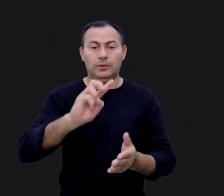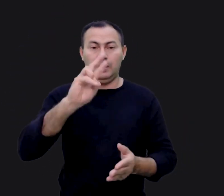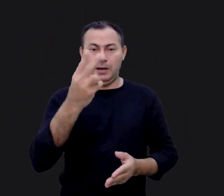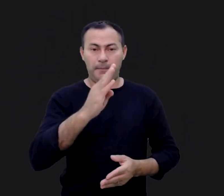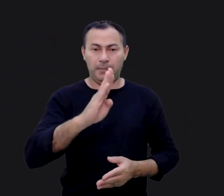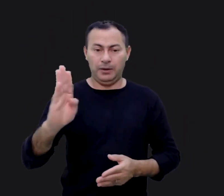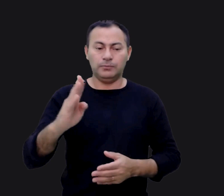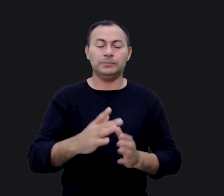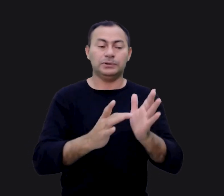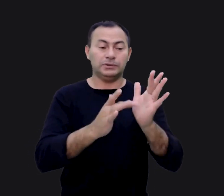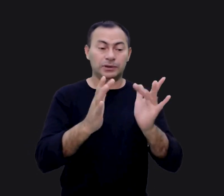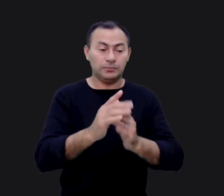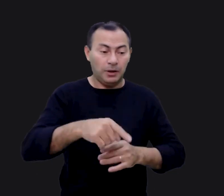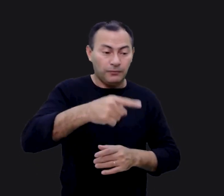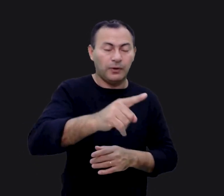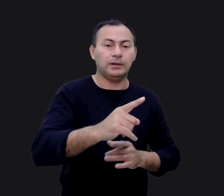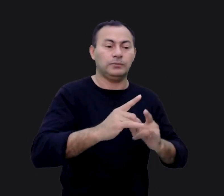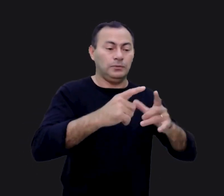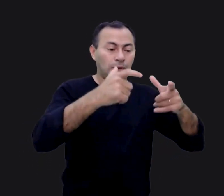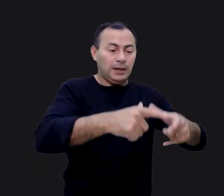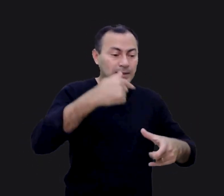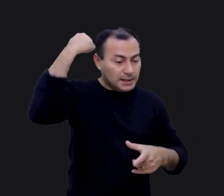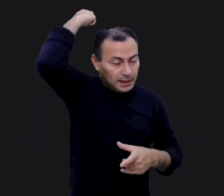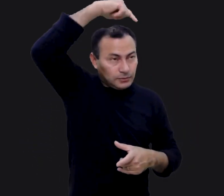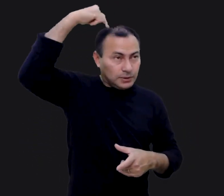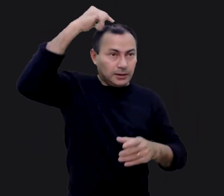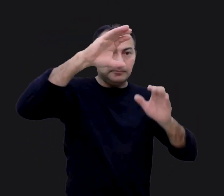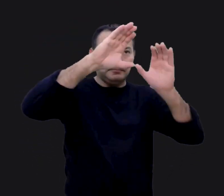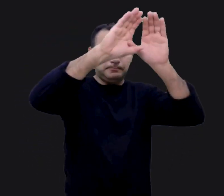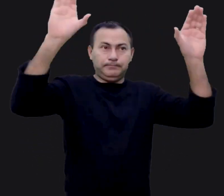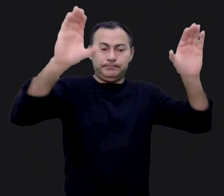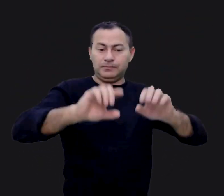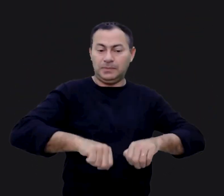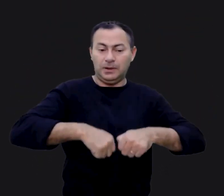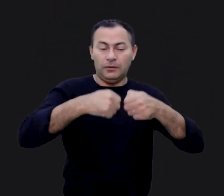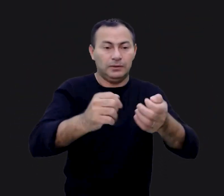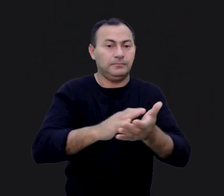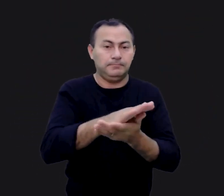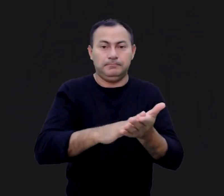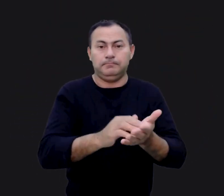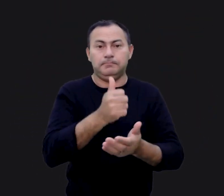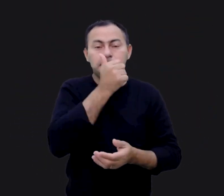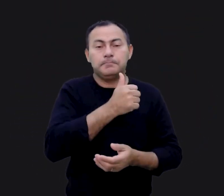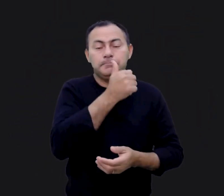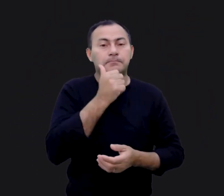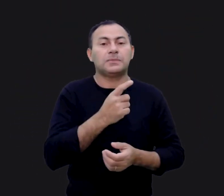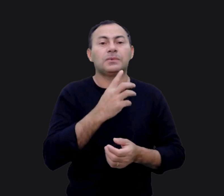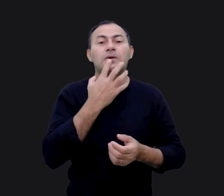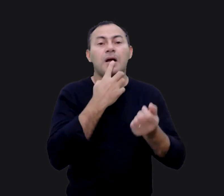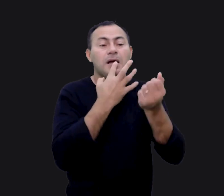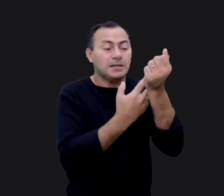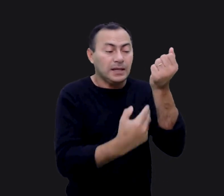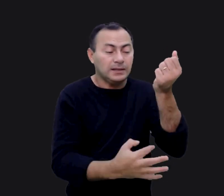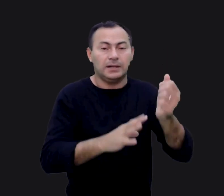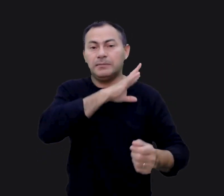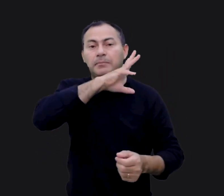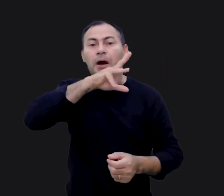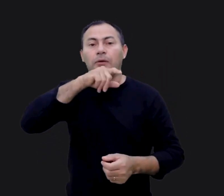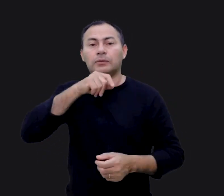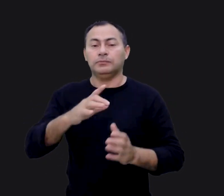diz que, quando ele foi ao santo dos santos no tabernáculo celestial, ele não ofereceu nenhum sacrifício com sangue de animal. Ele ofereceu